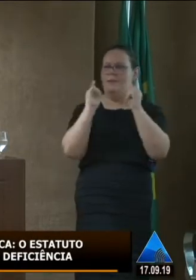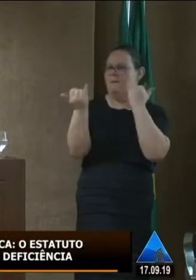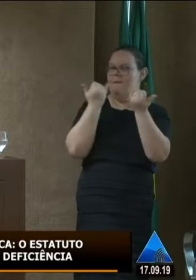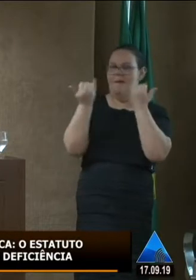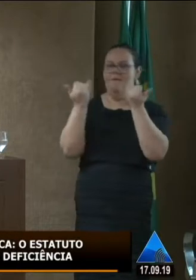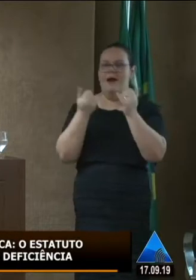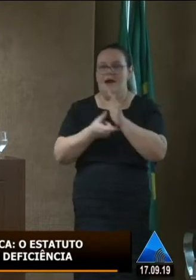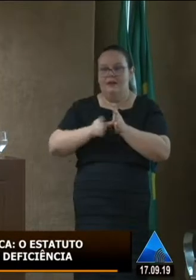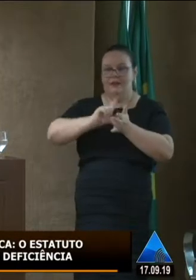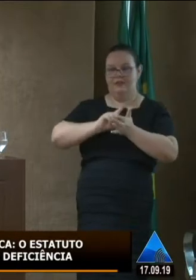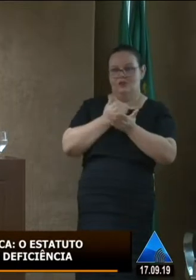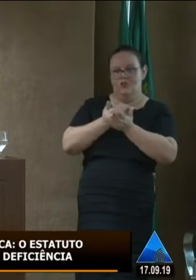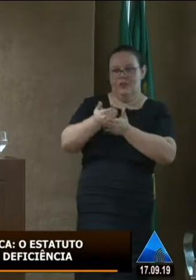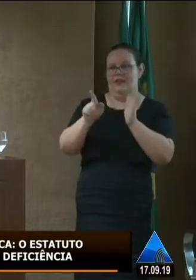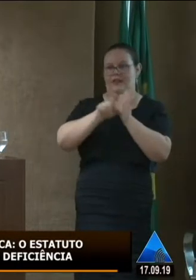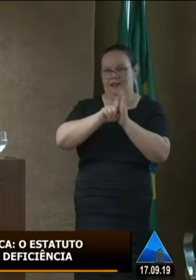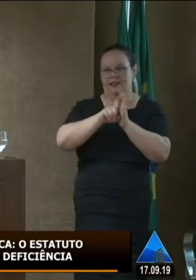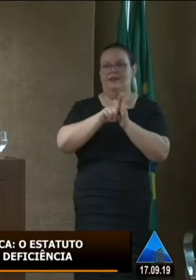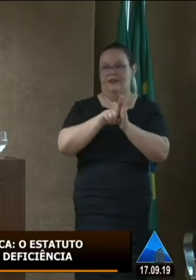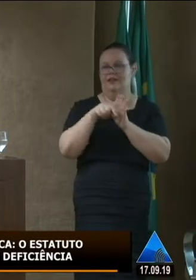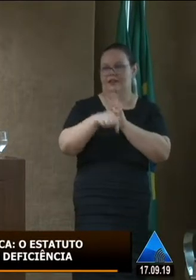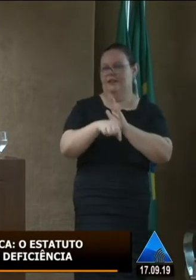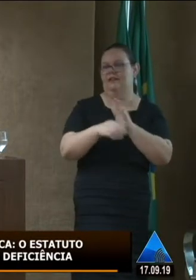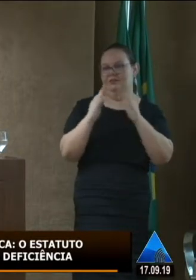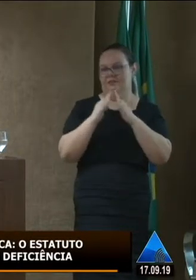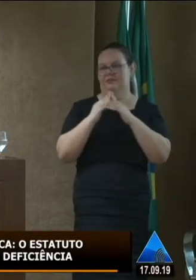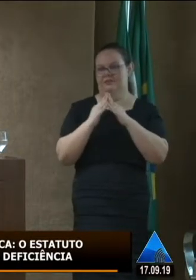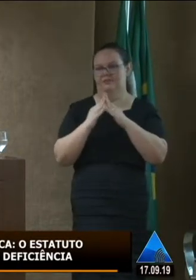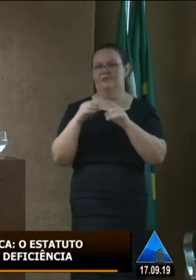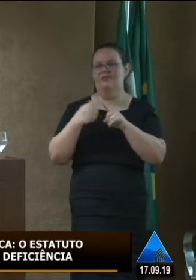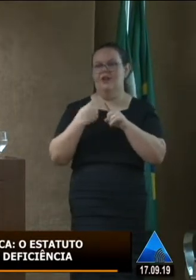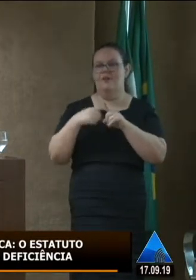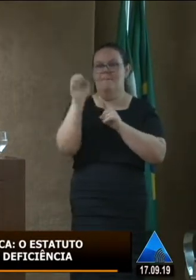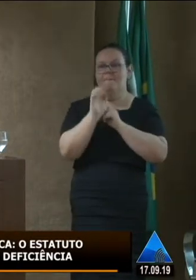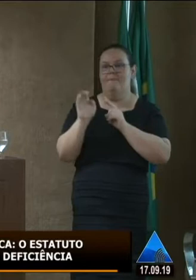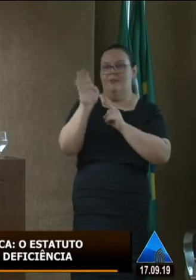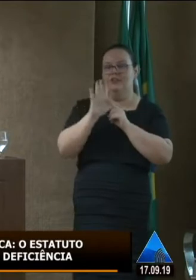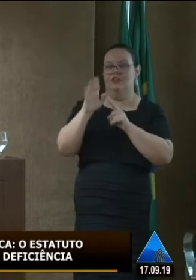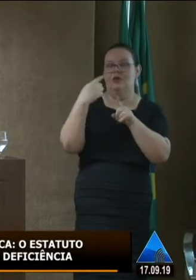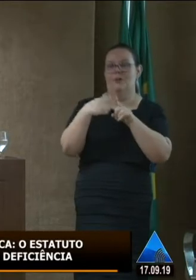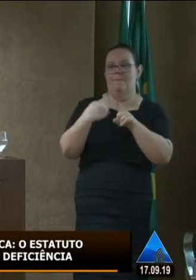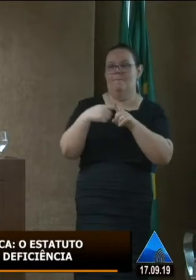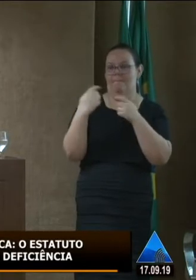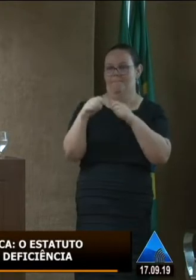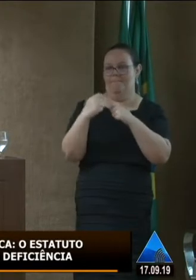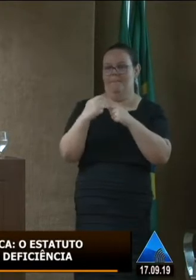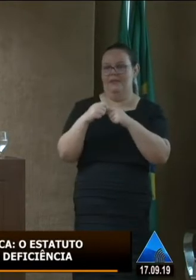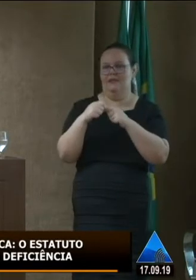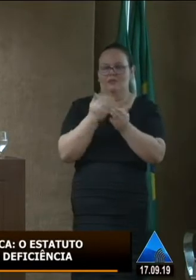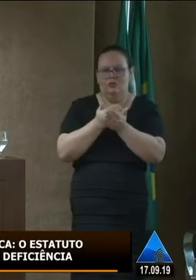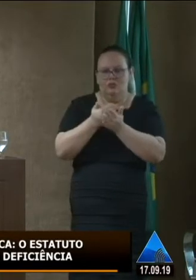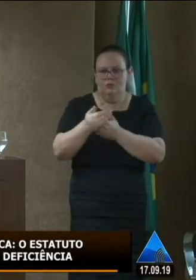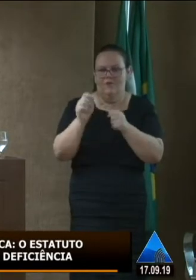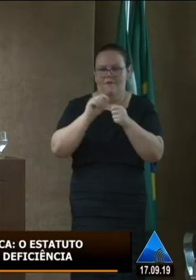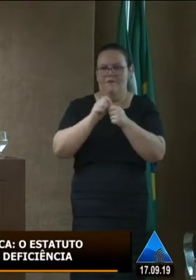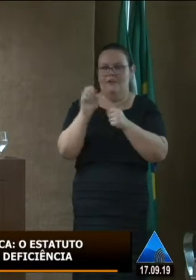da tramitação da lei na casa, sobretudo porque estados que precisaram realizar, fazer estatutos